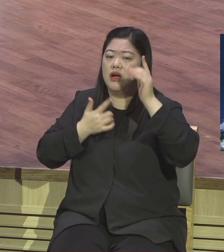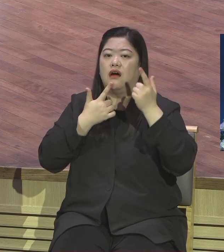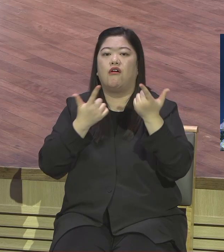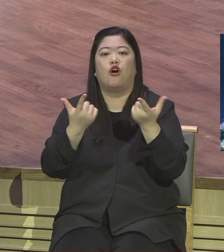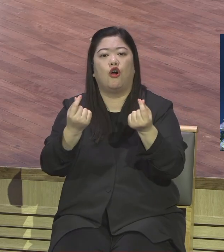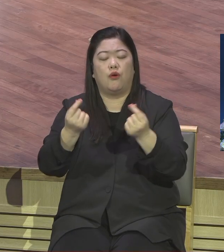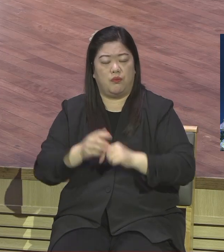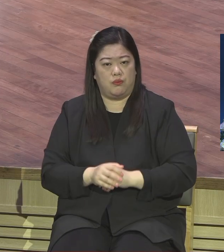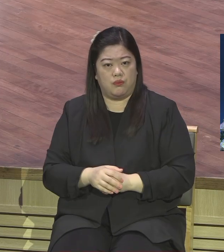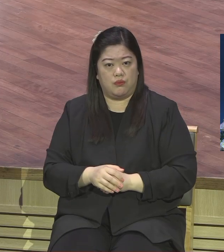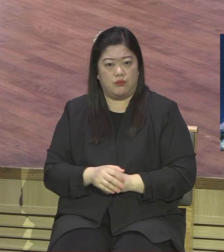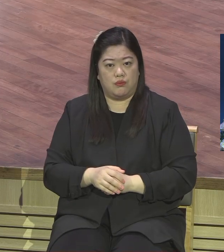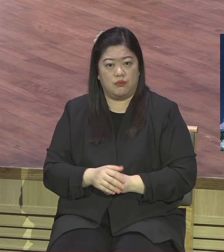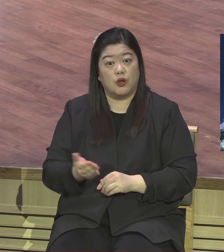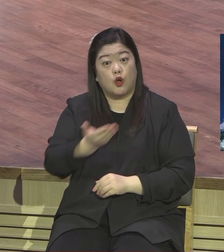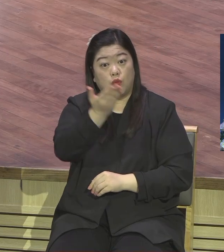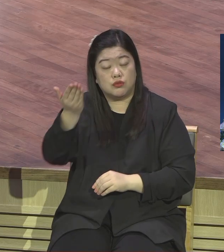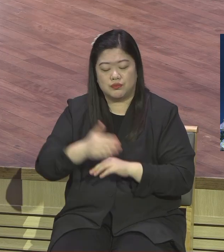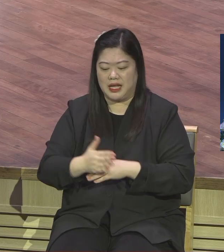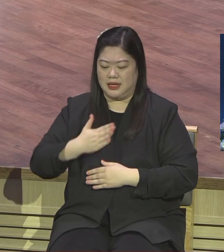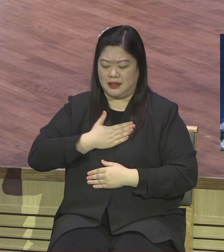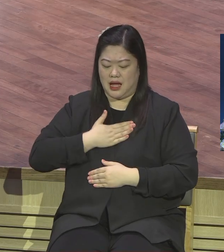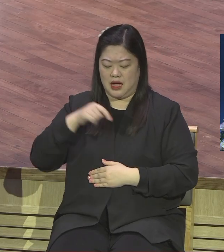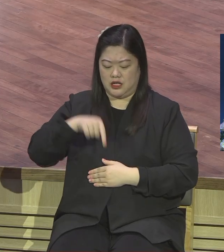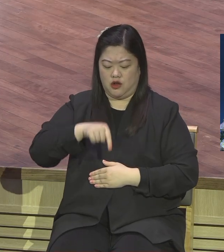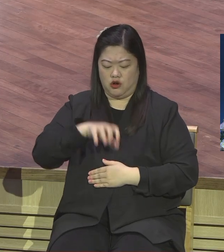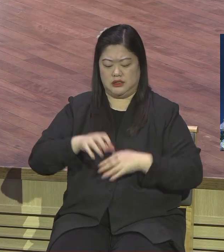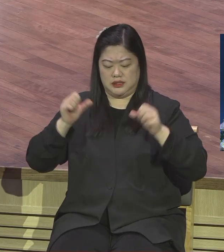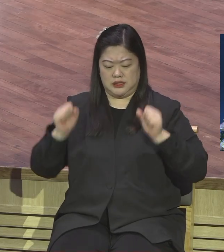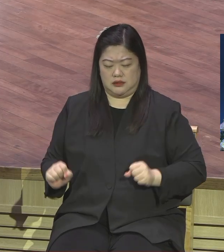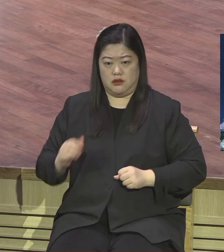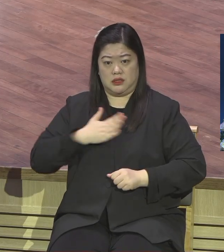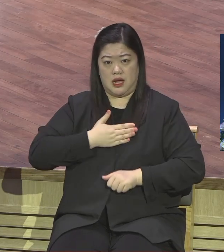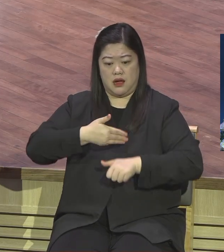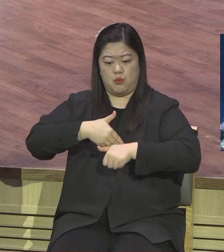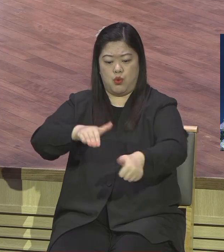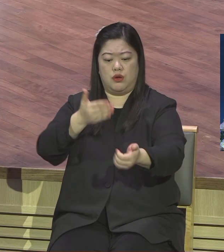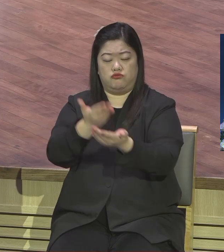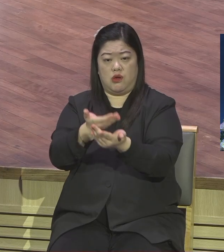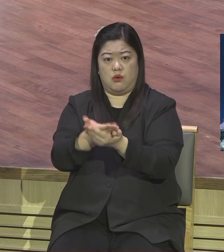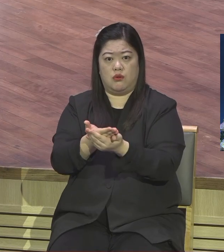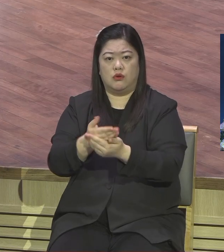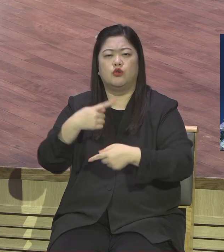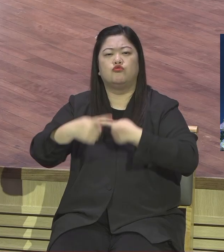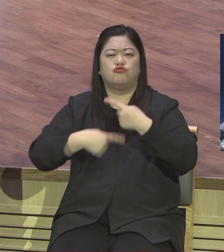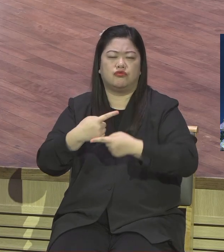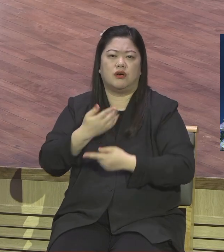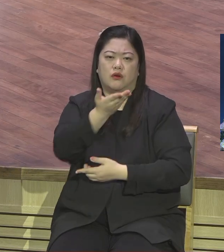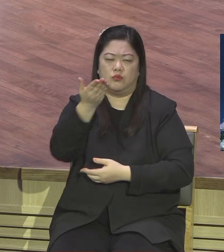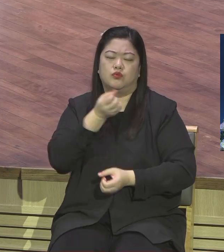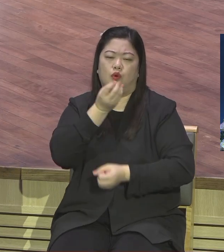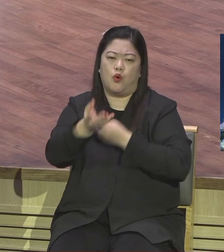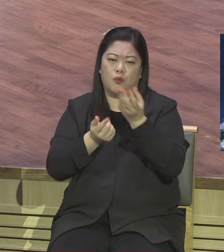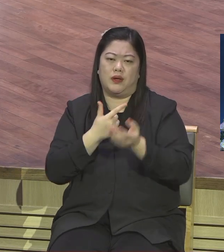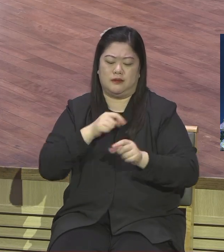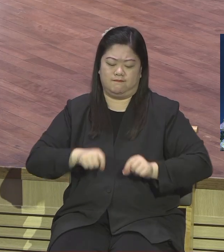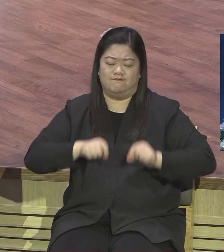여기 있나이다 여러분은 이미 천국이 보장된 인생이에요 천국이 보장되었어요 뭐가